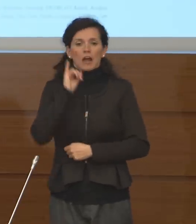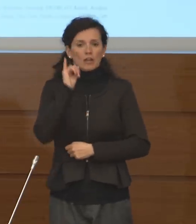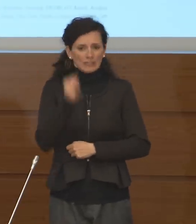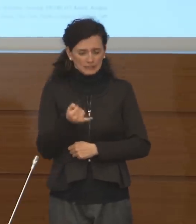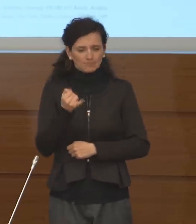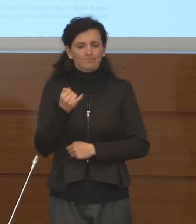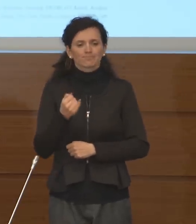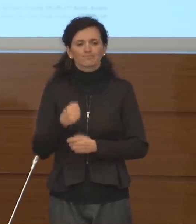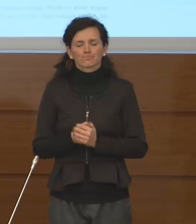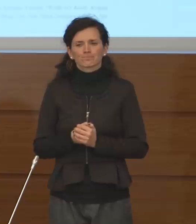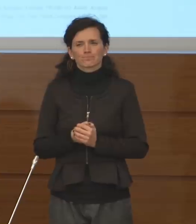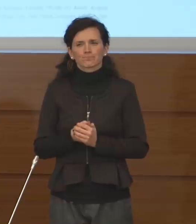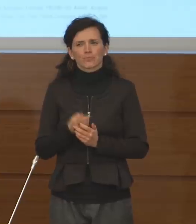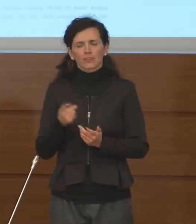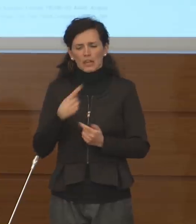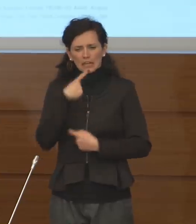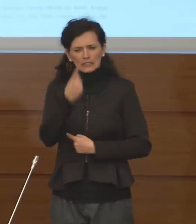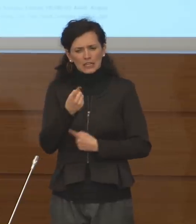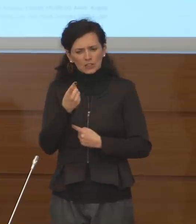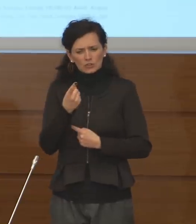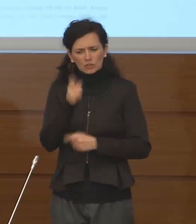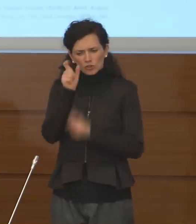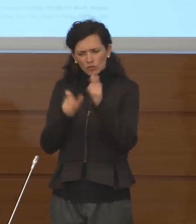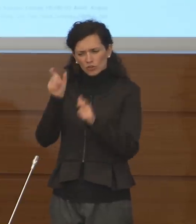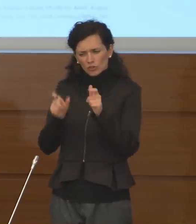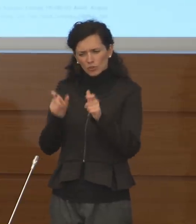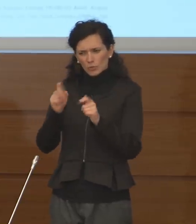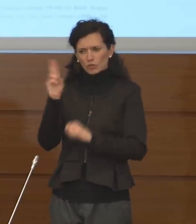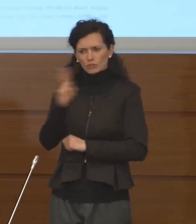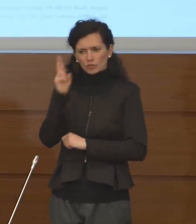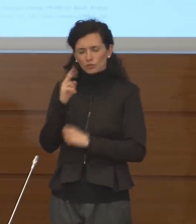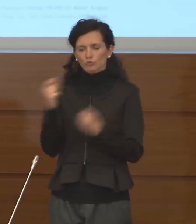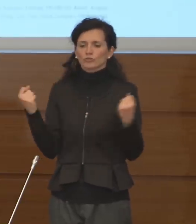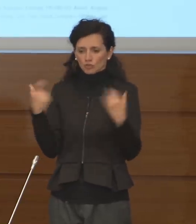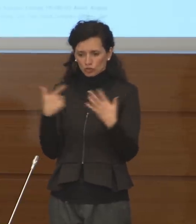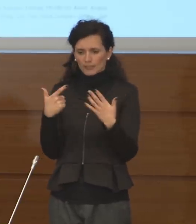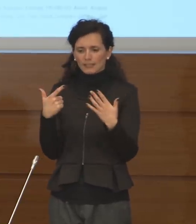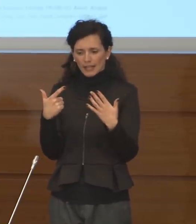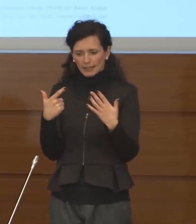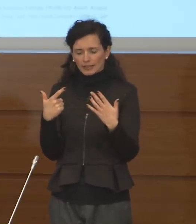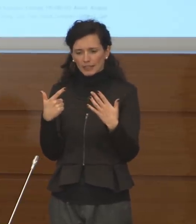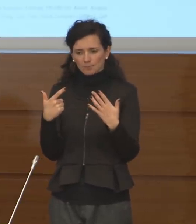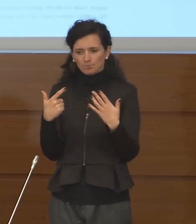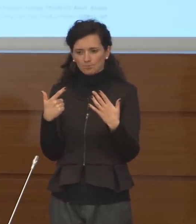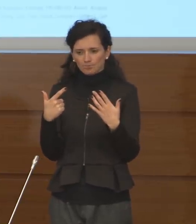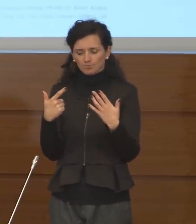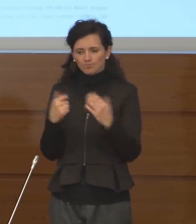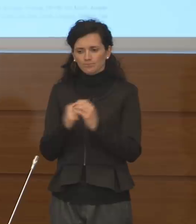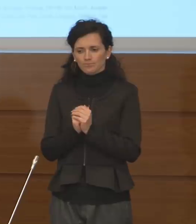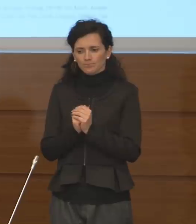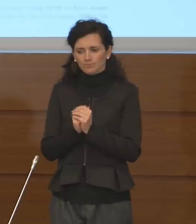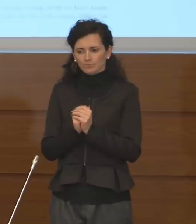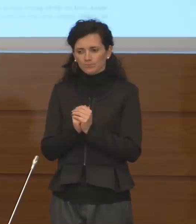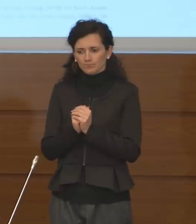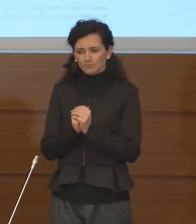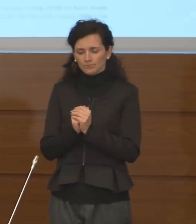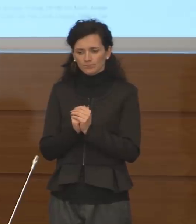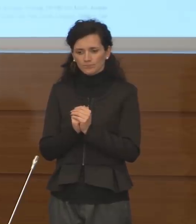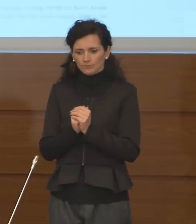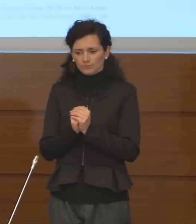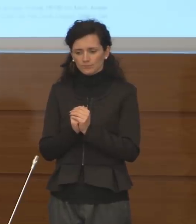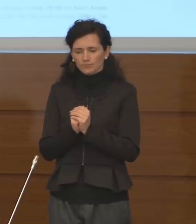Sì, abbiamo detto che sono deceduti 17, molti